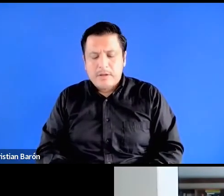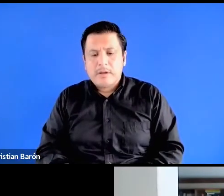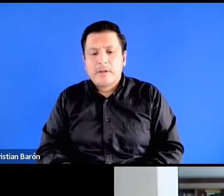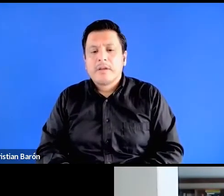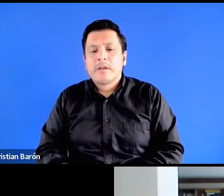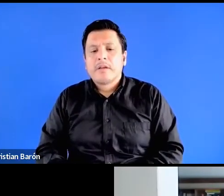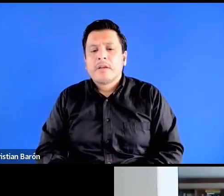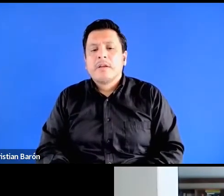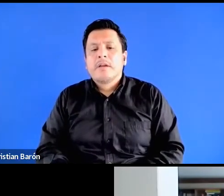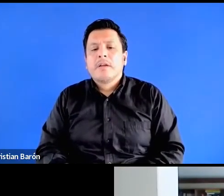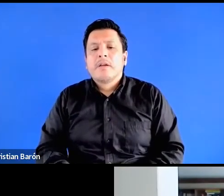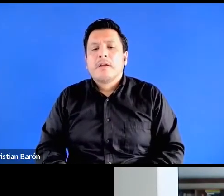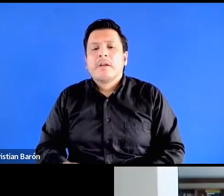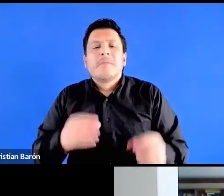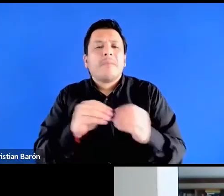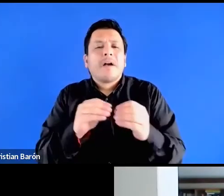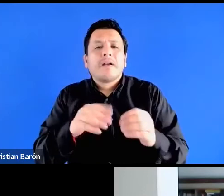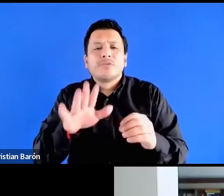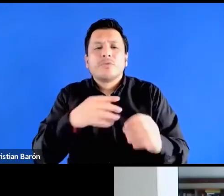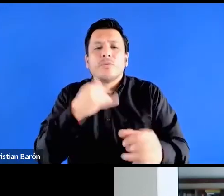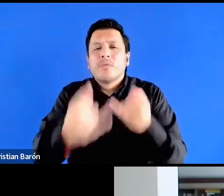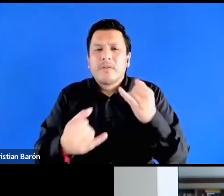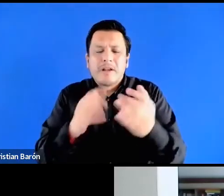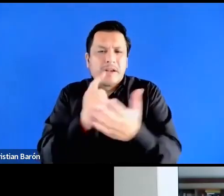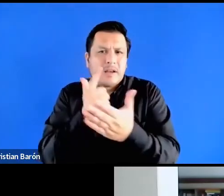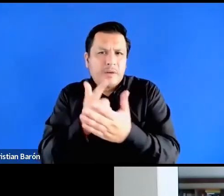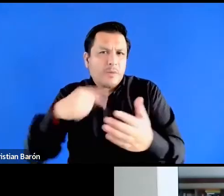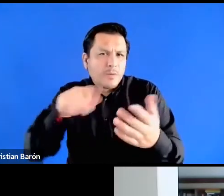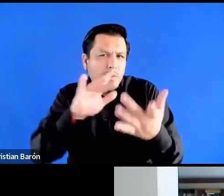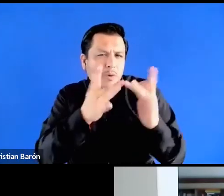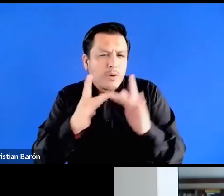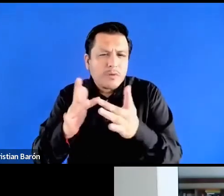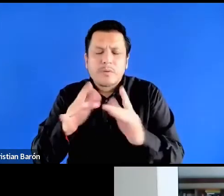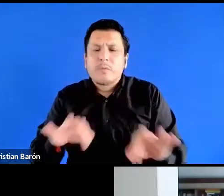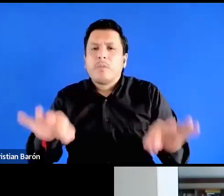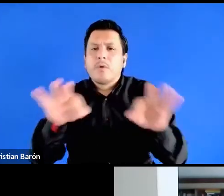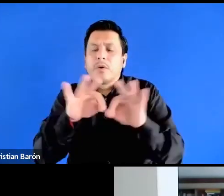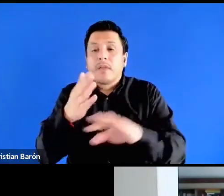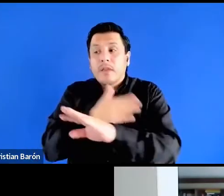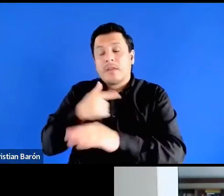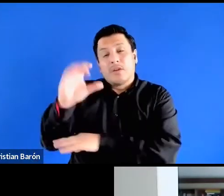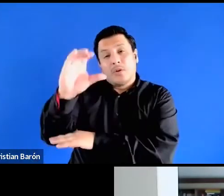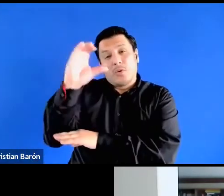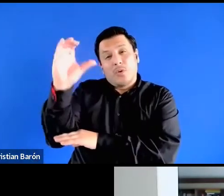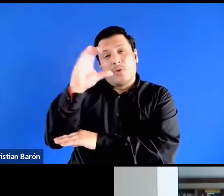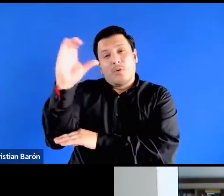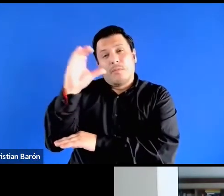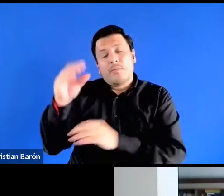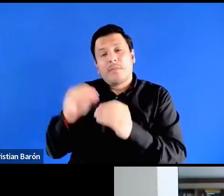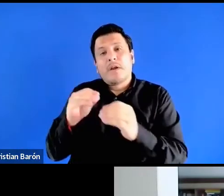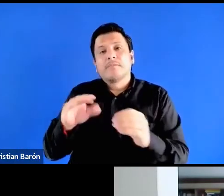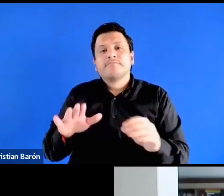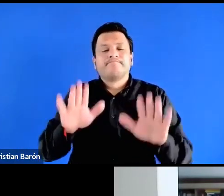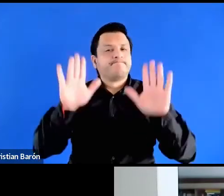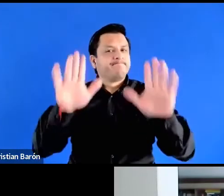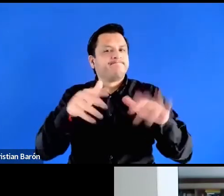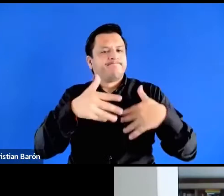actual tú al final de libros es una conexión muy interesante innecesaria con lo que está pasando en Colombia ahora con el paro